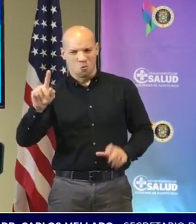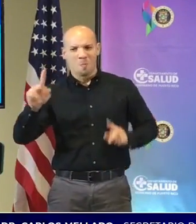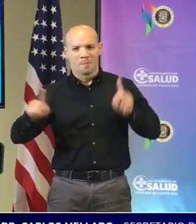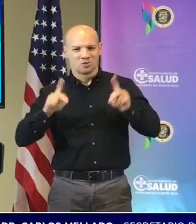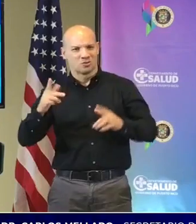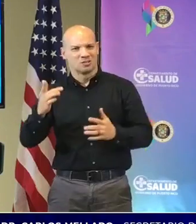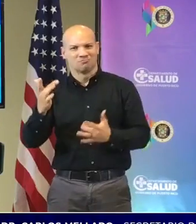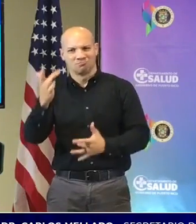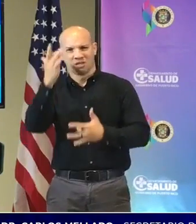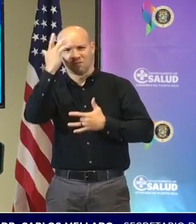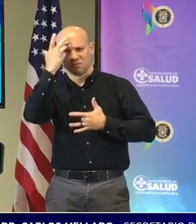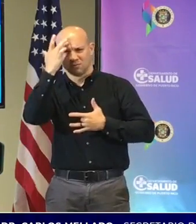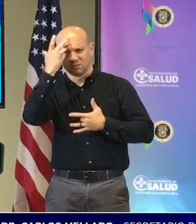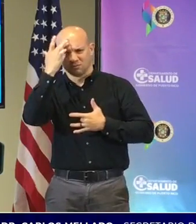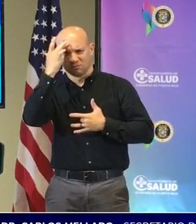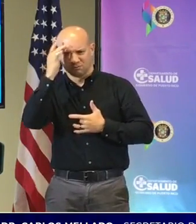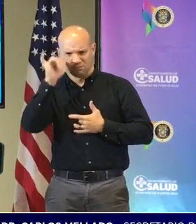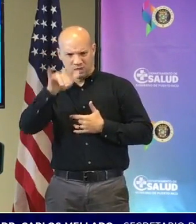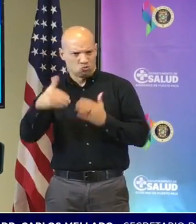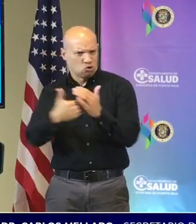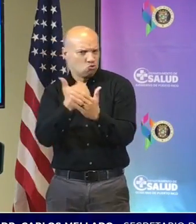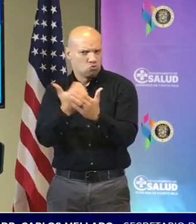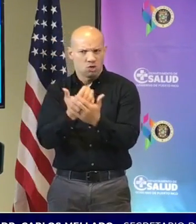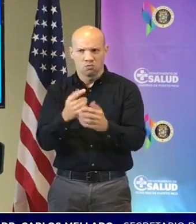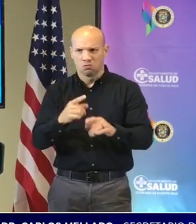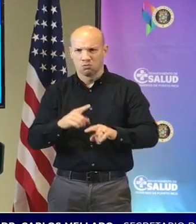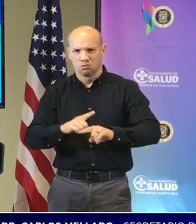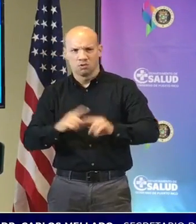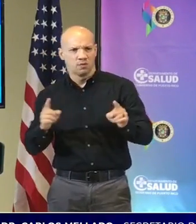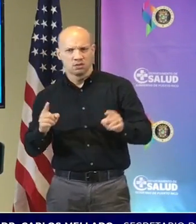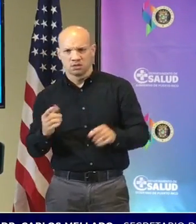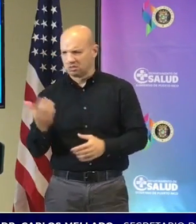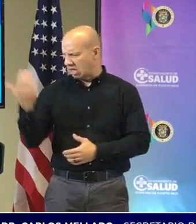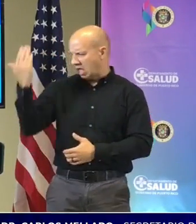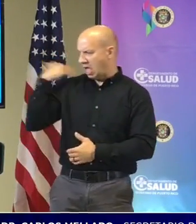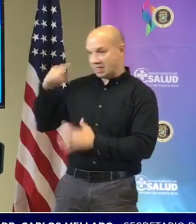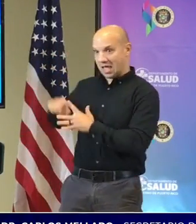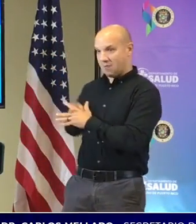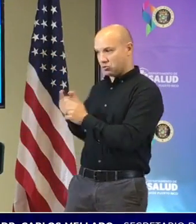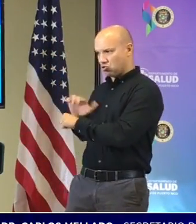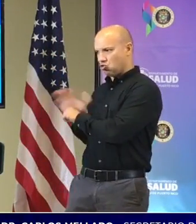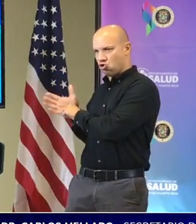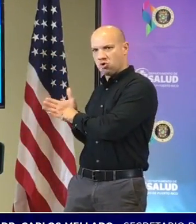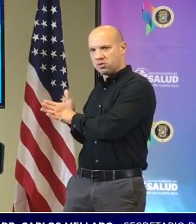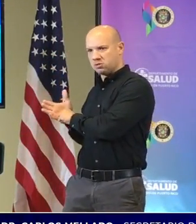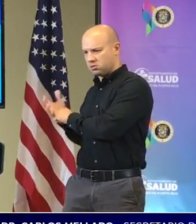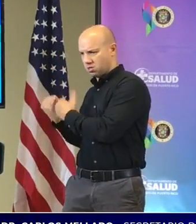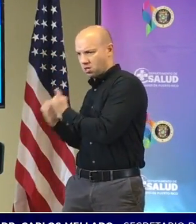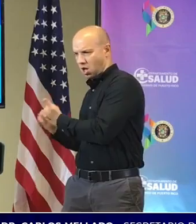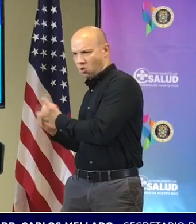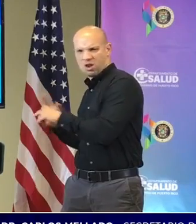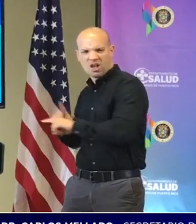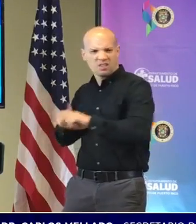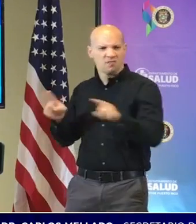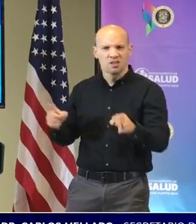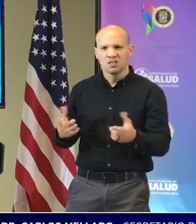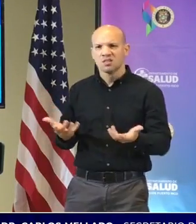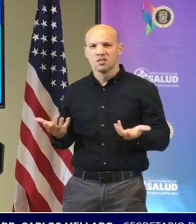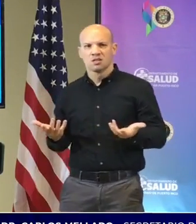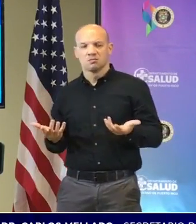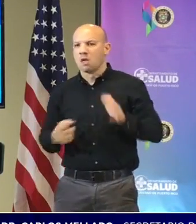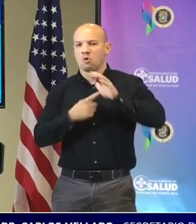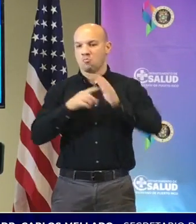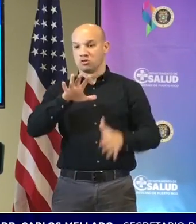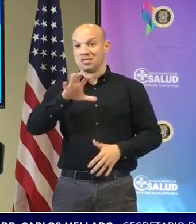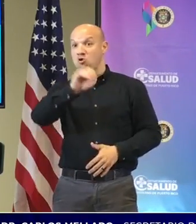diferente porque y quisiera que actualizara con relación a lo que sucedía antes al principio de la pandemia ustedes decían que al 5% de positividad